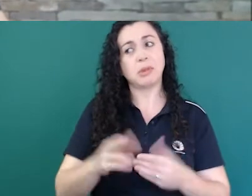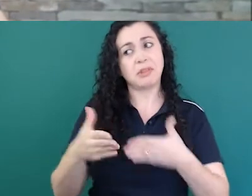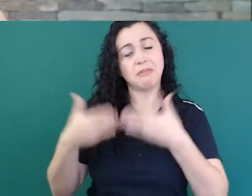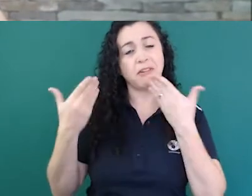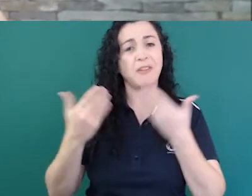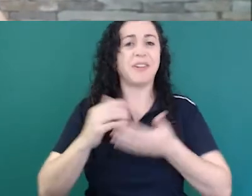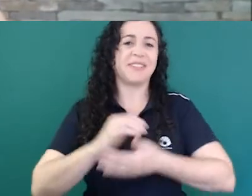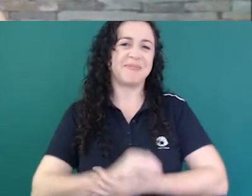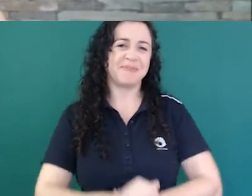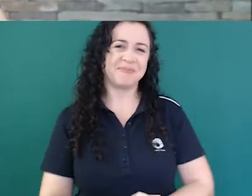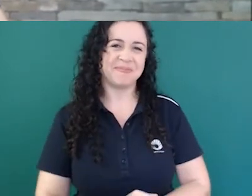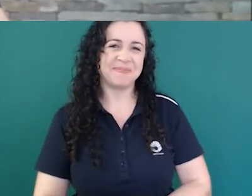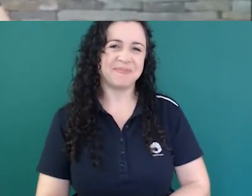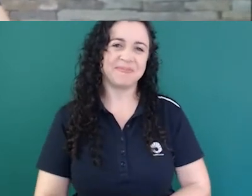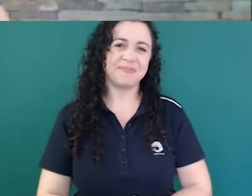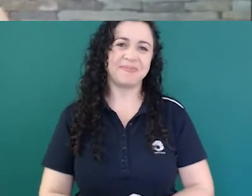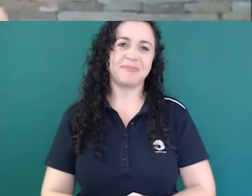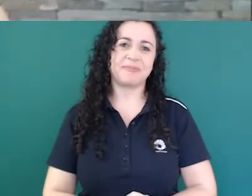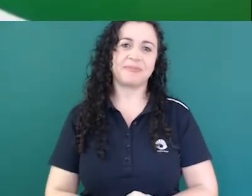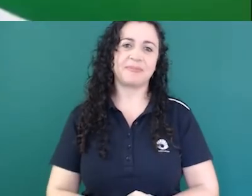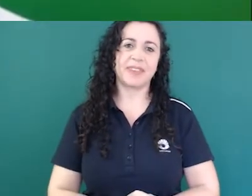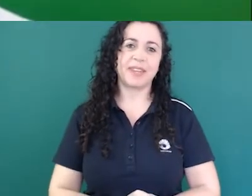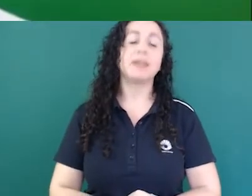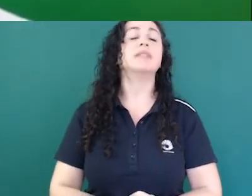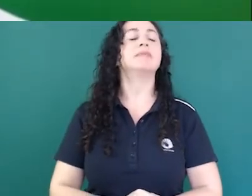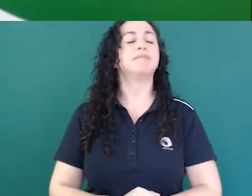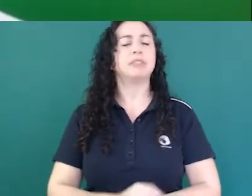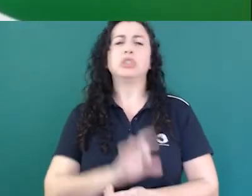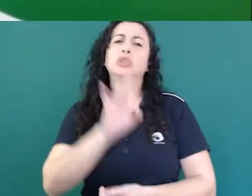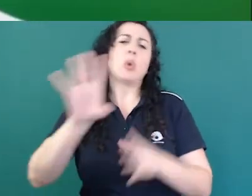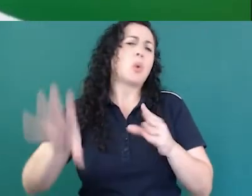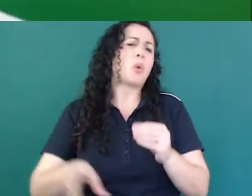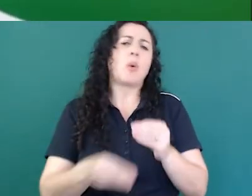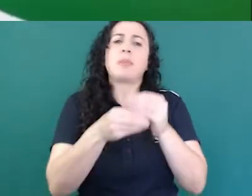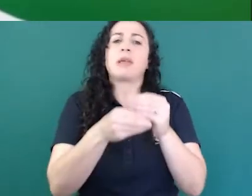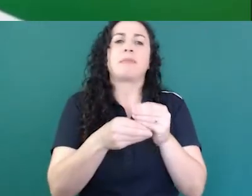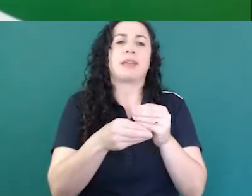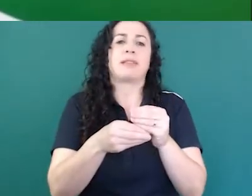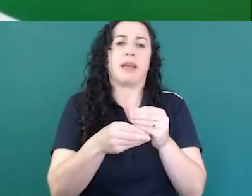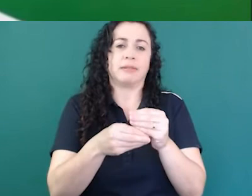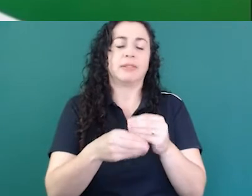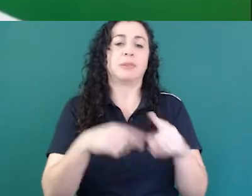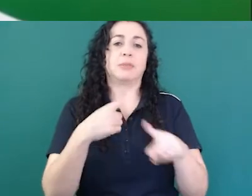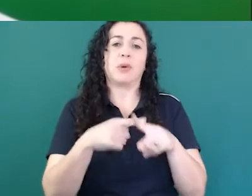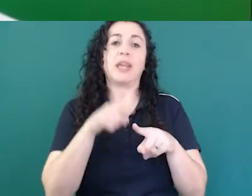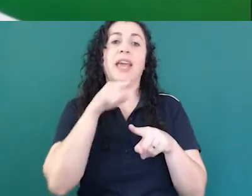favor O que eu talvez pudesse complementar fora esse diálogo